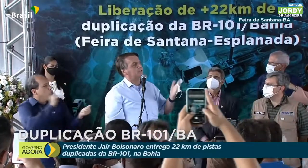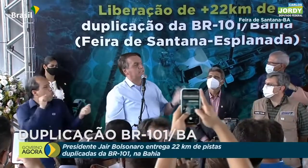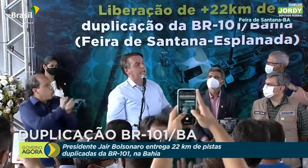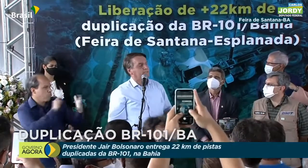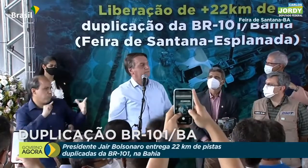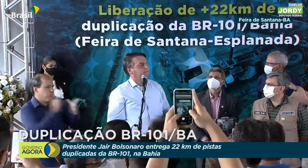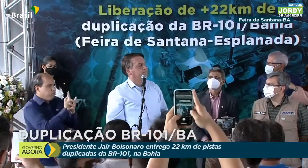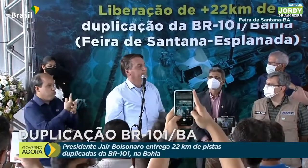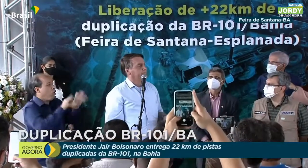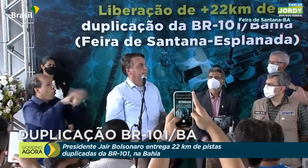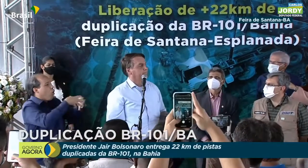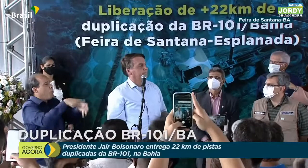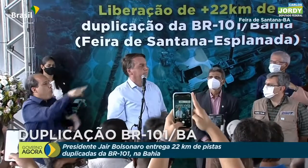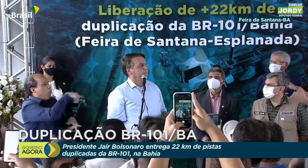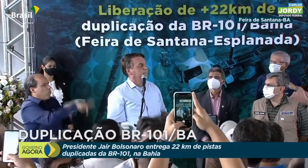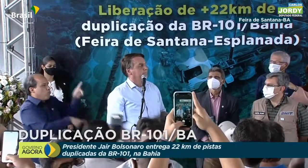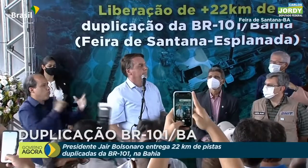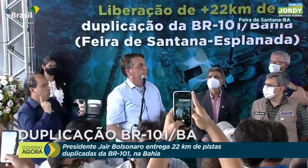no meio de vocês.